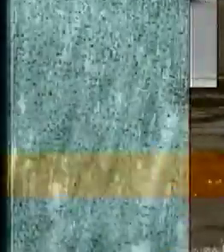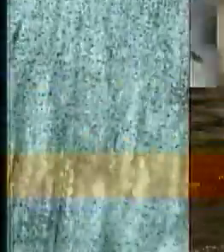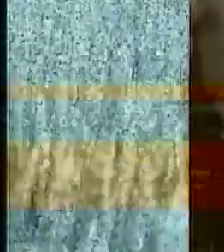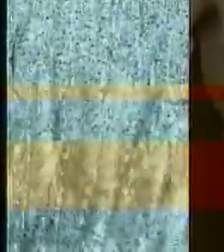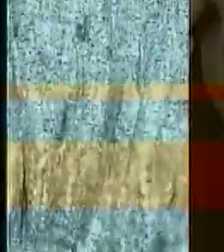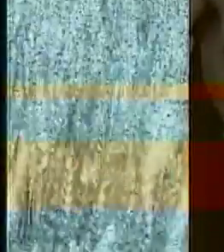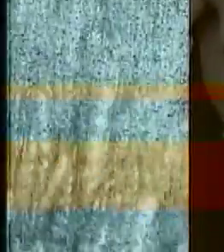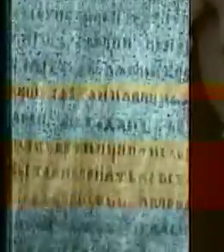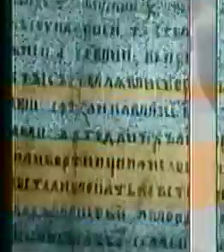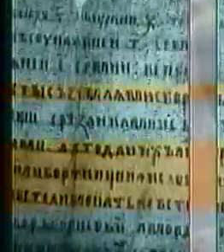МУЗЫКАЛЬНАЯ ЗАСТАВКА